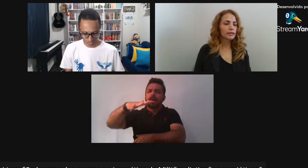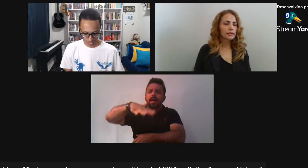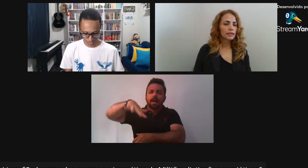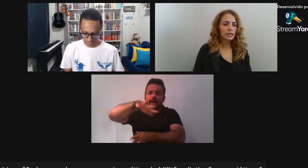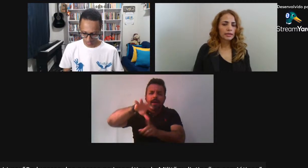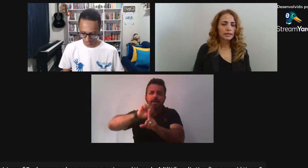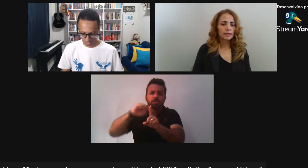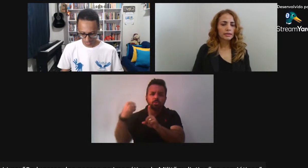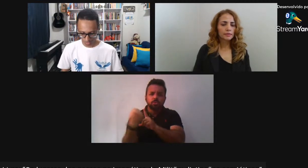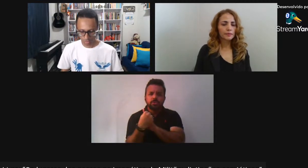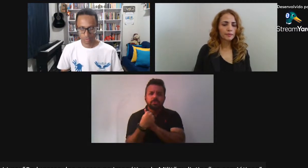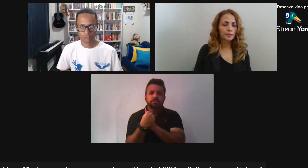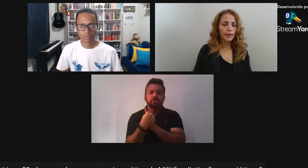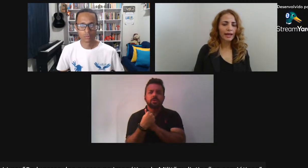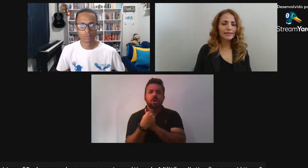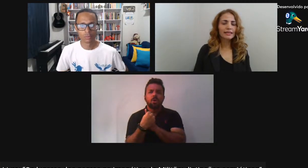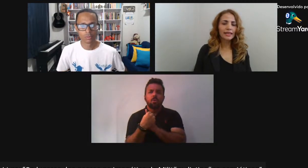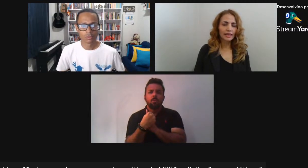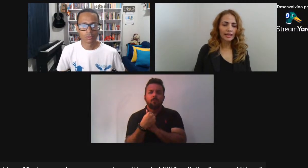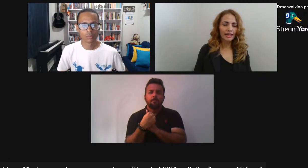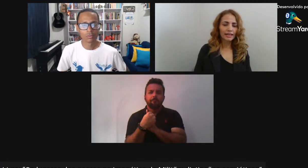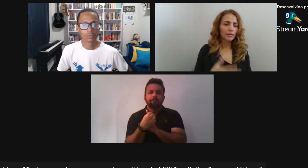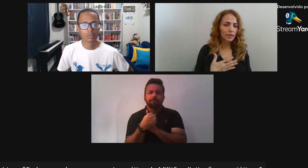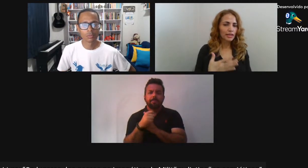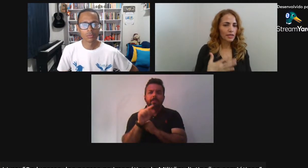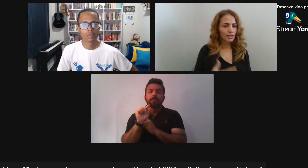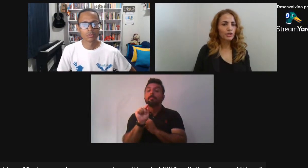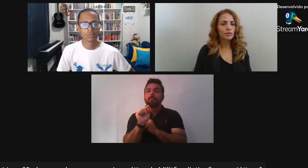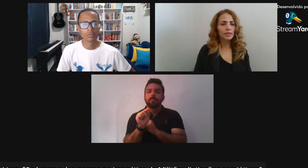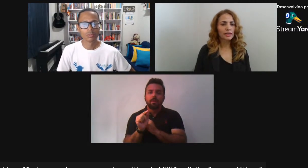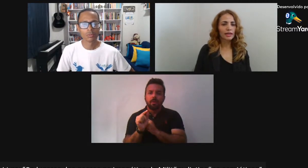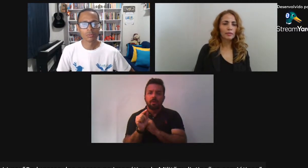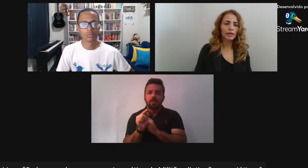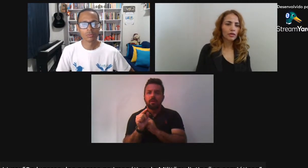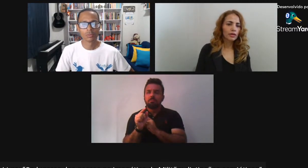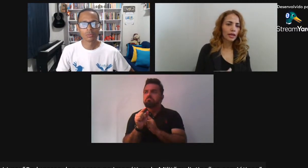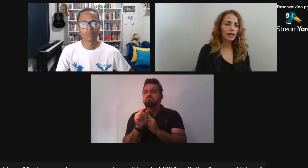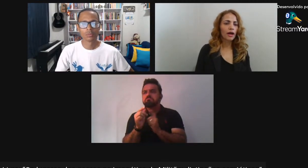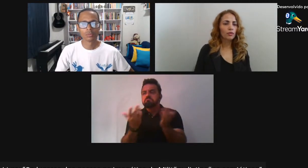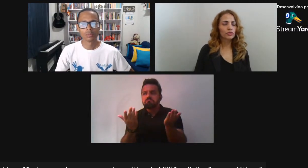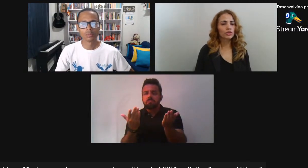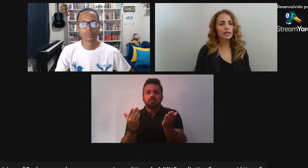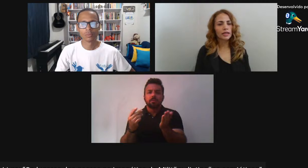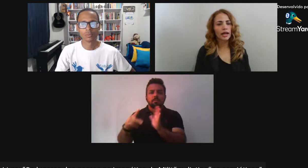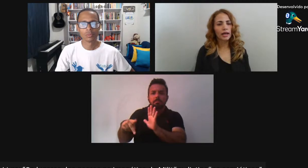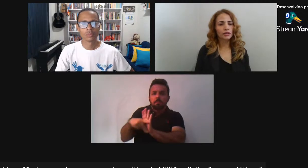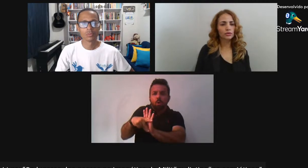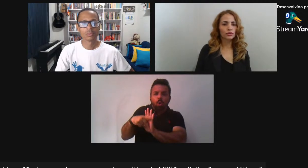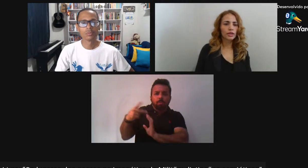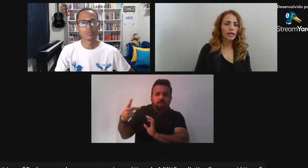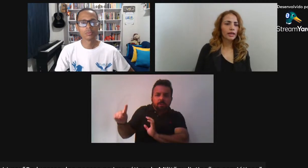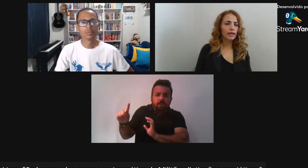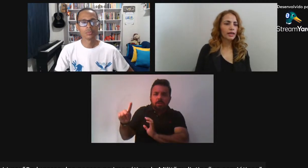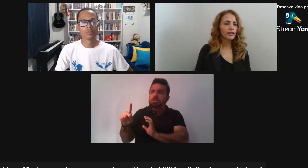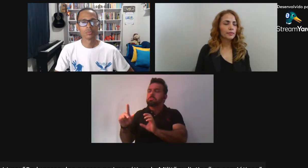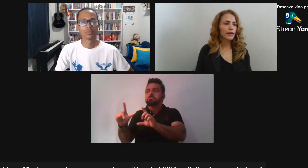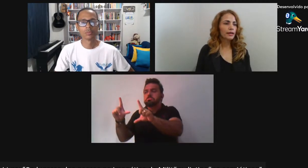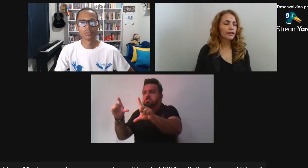atender A demandas mais íntimas Que era para criar álbuns De retratos